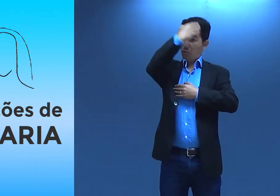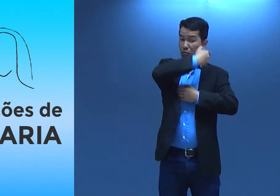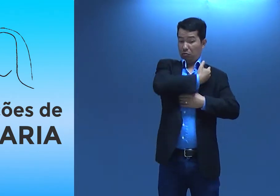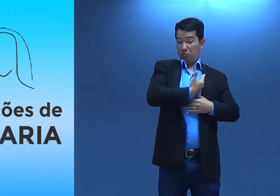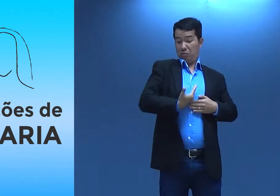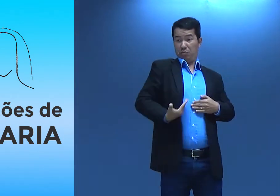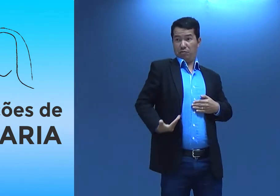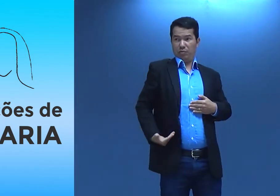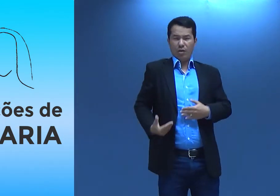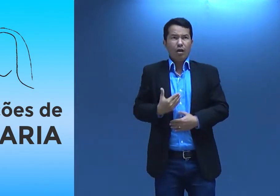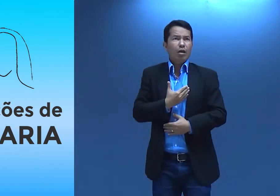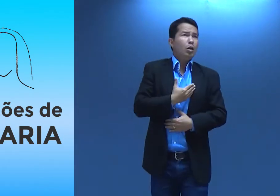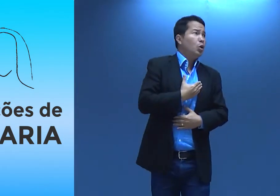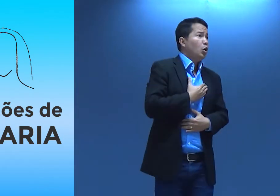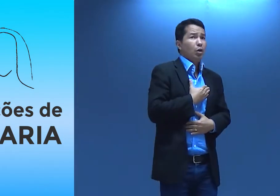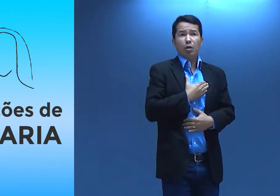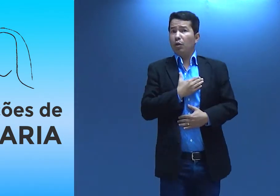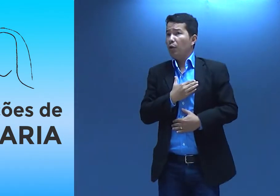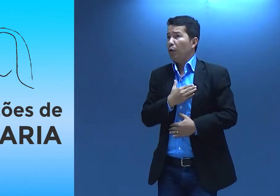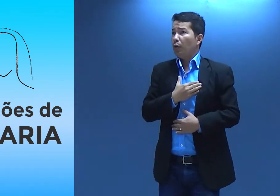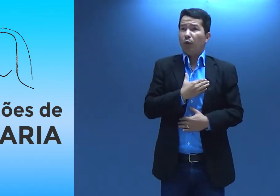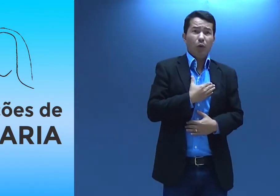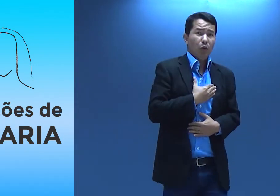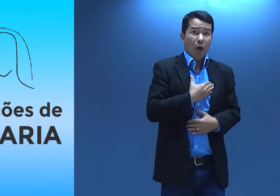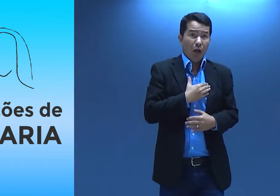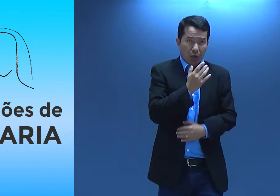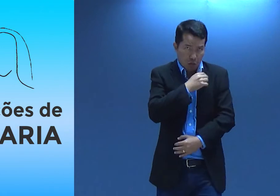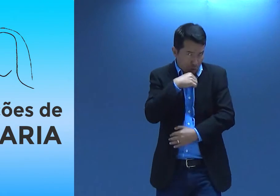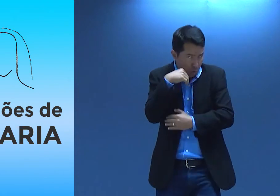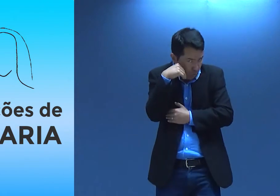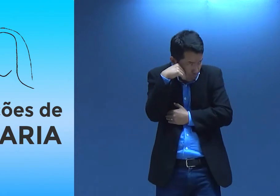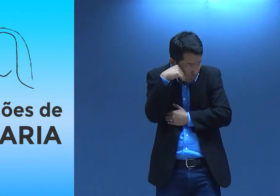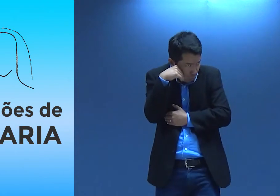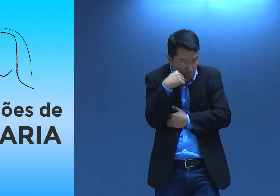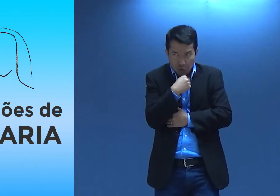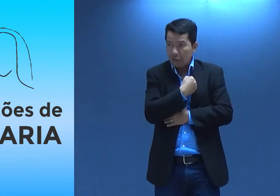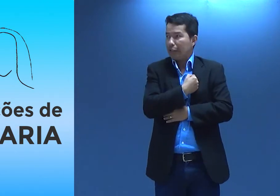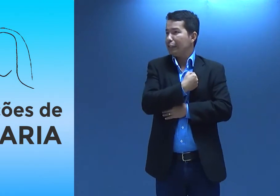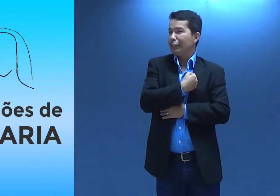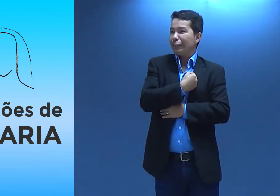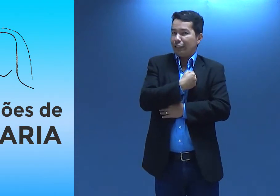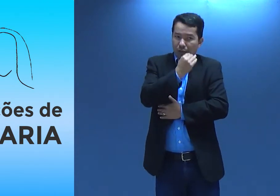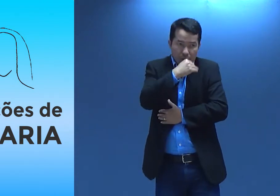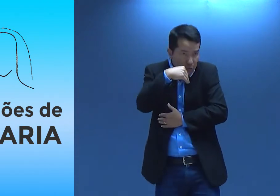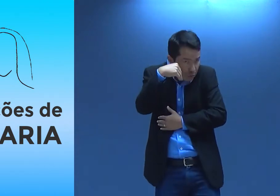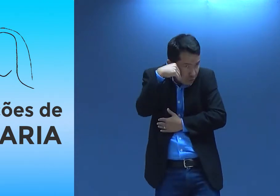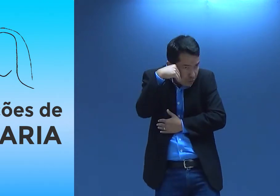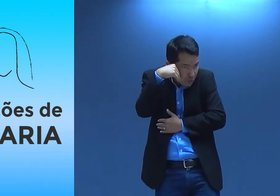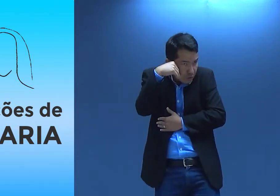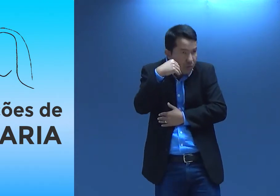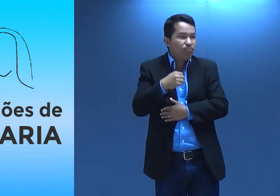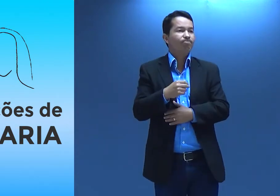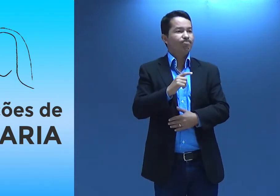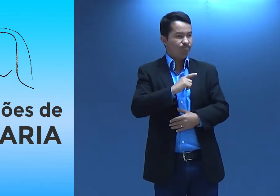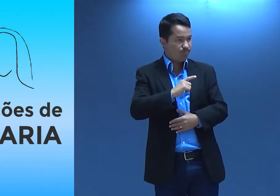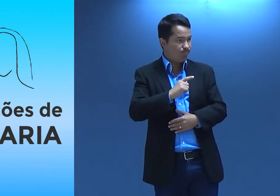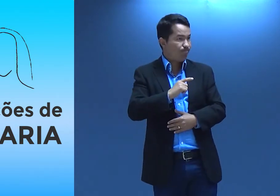cabeça, né? Que vinha aqui pelo peito da pessoa e daí se ela ficava com